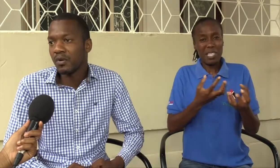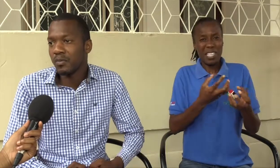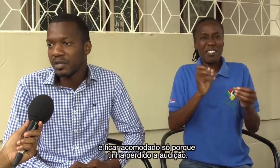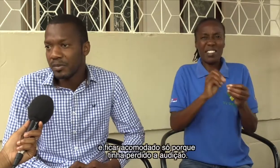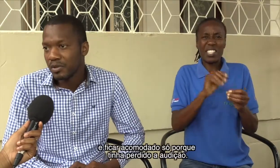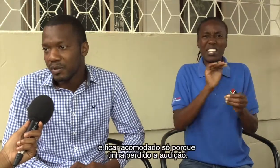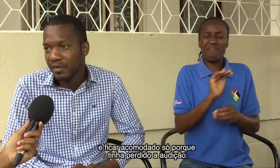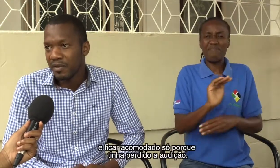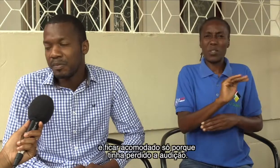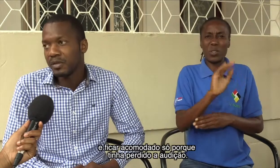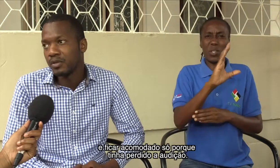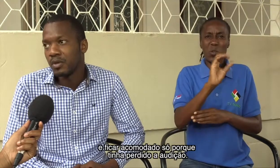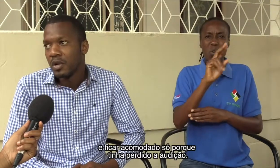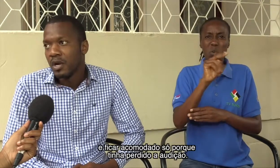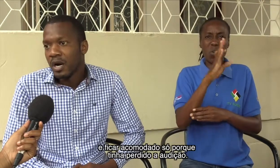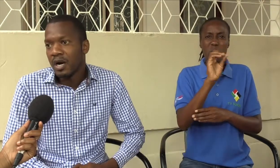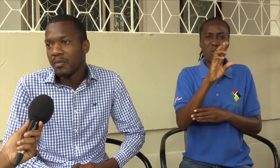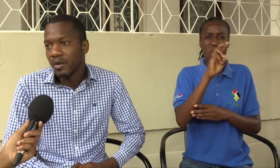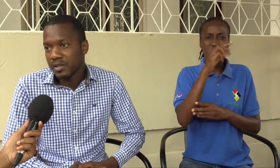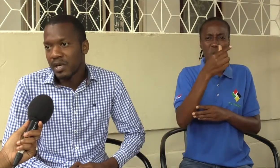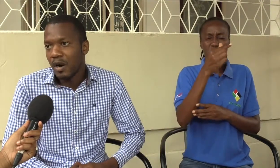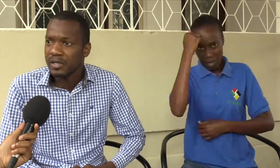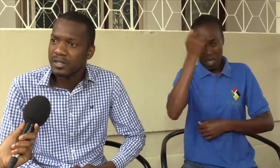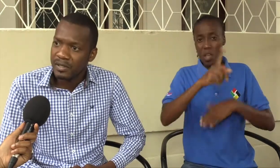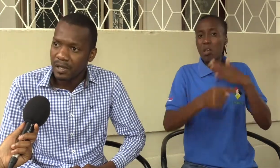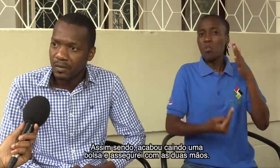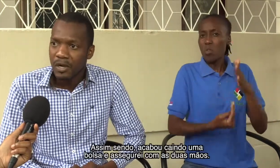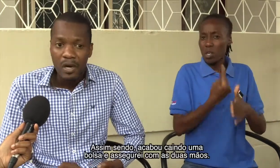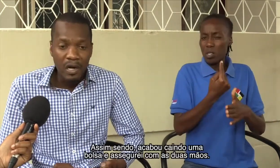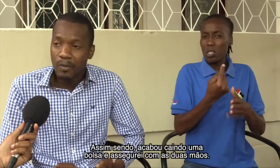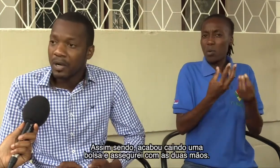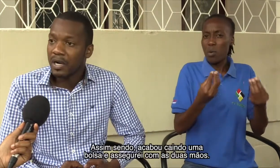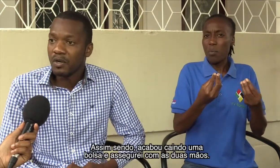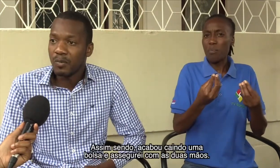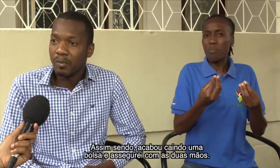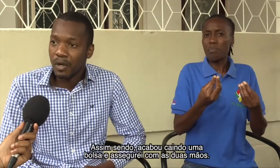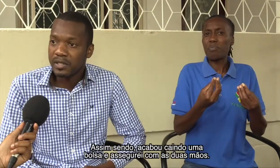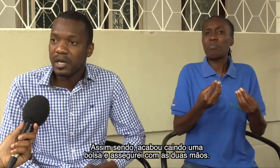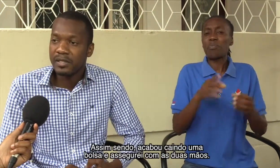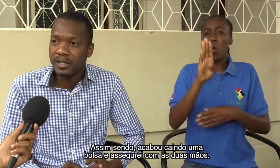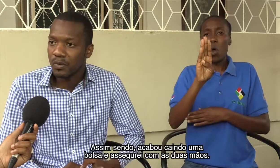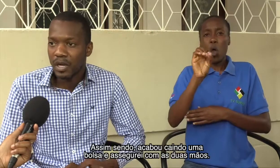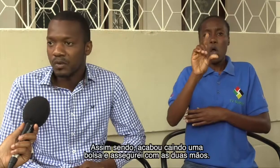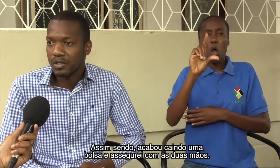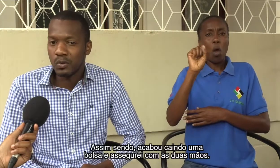acomodar-me sobre o havia perdido. A minha audição, assim sendo, acabou caindo uma bolsa e a segurei com as duas